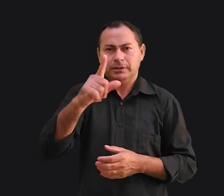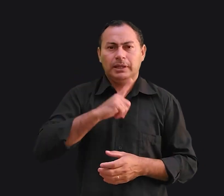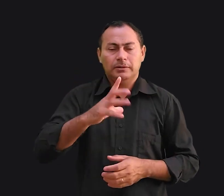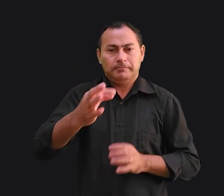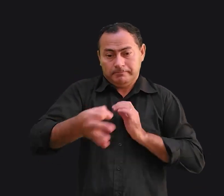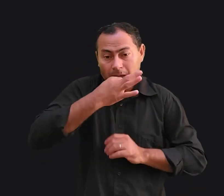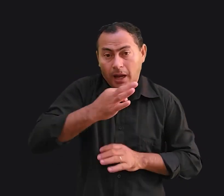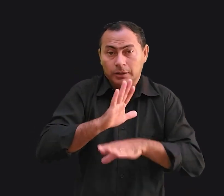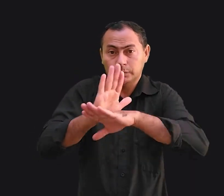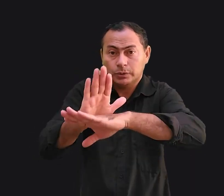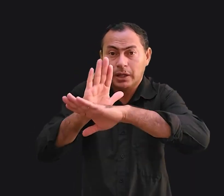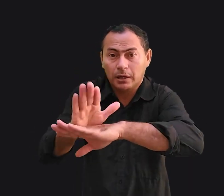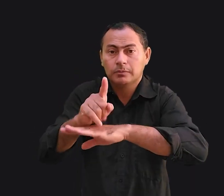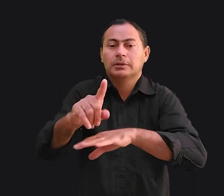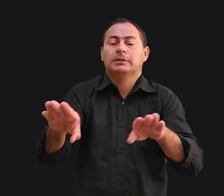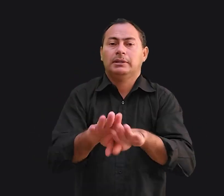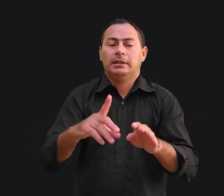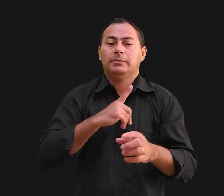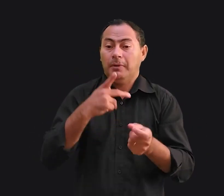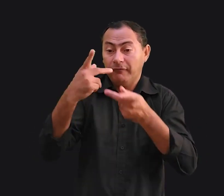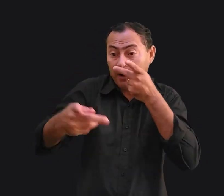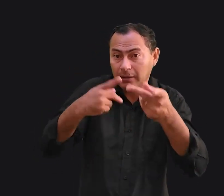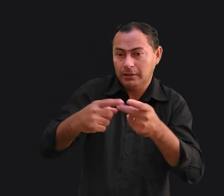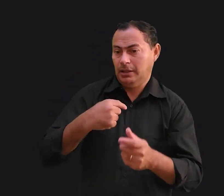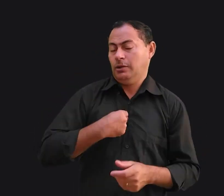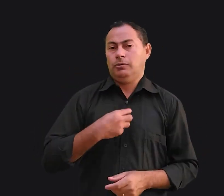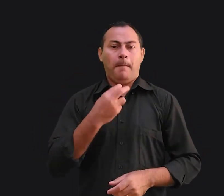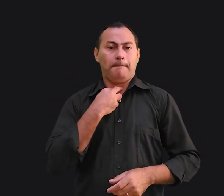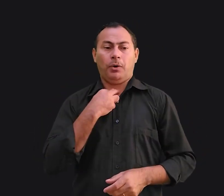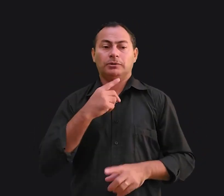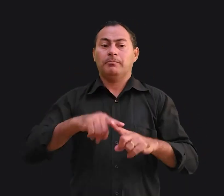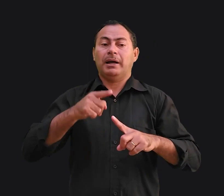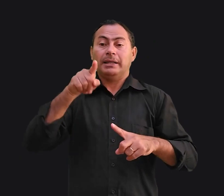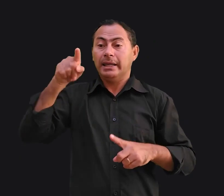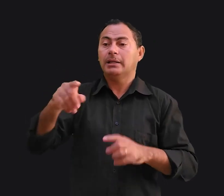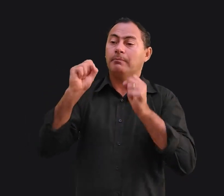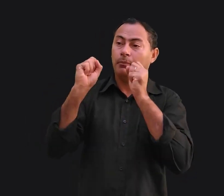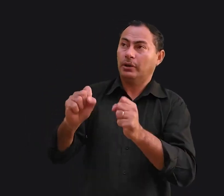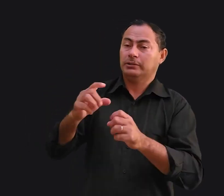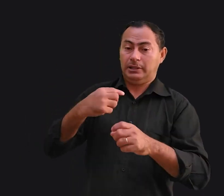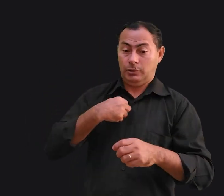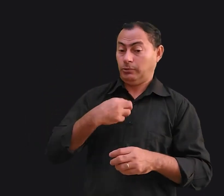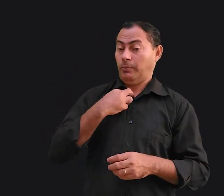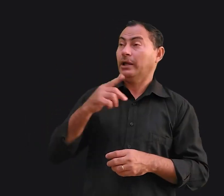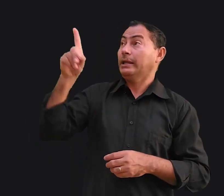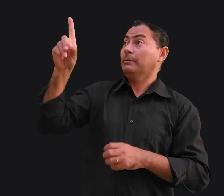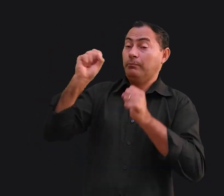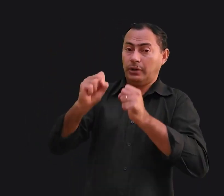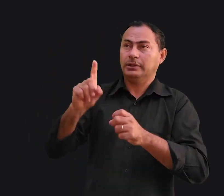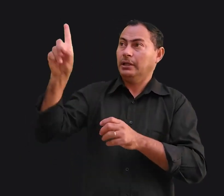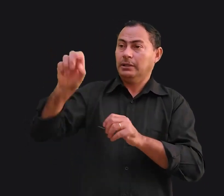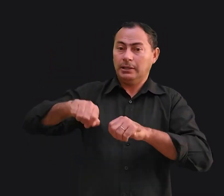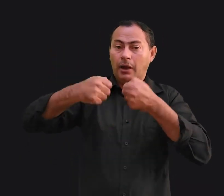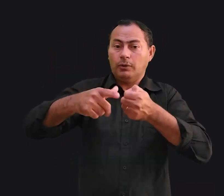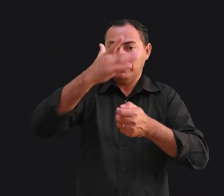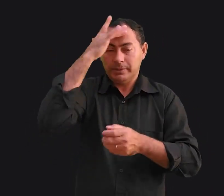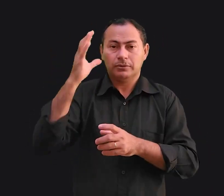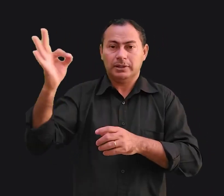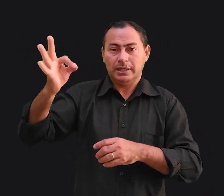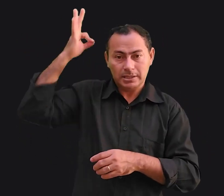toma a atitude de ajudar você tem que dizer eu não posso mas ele pode. Deus dará a outra pessoa o Espírito do